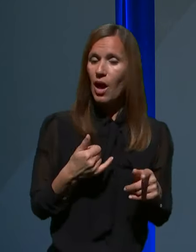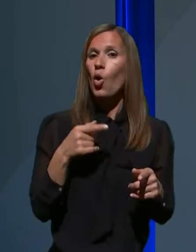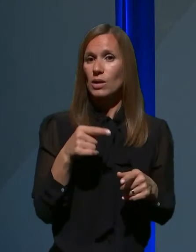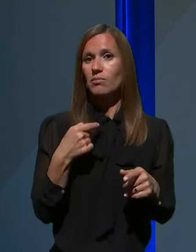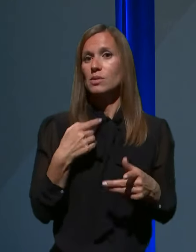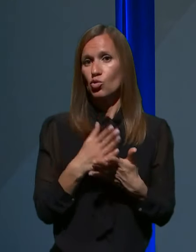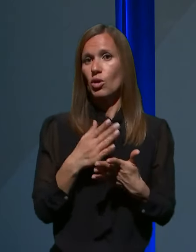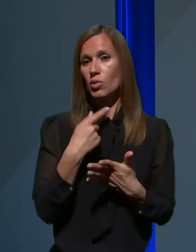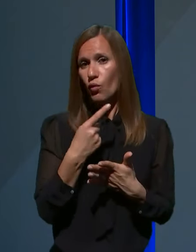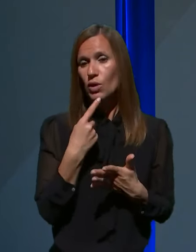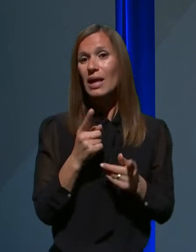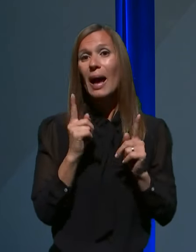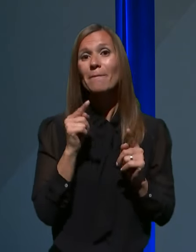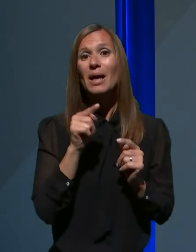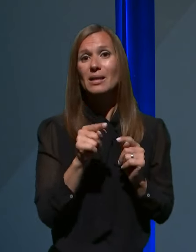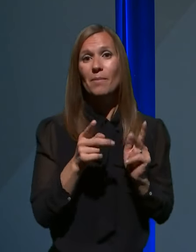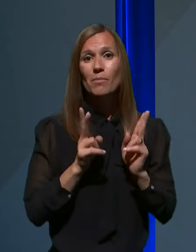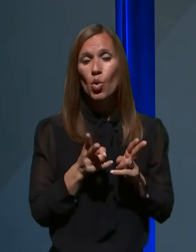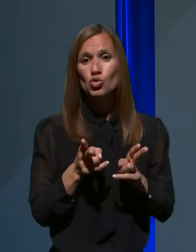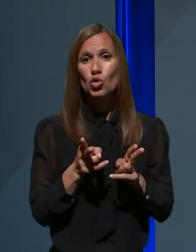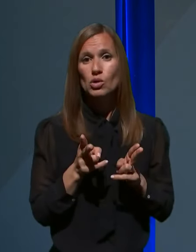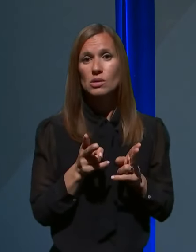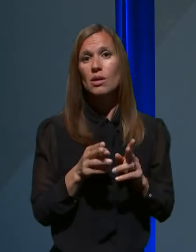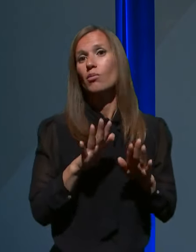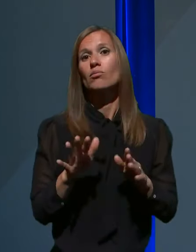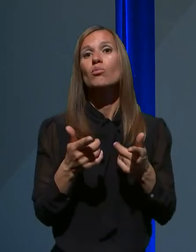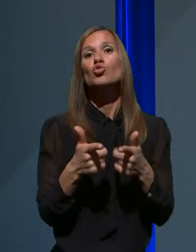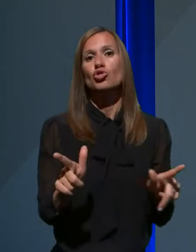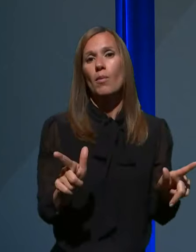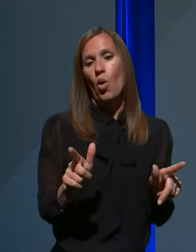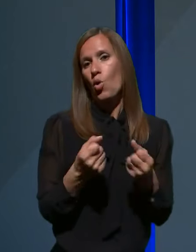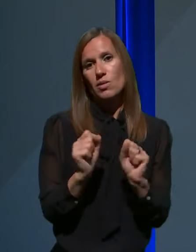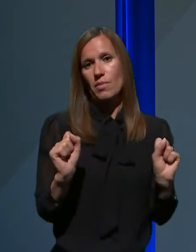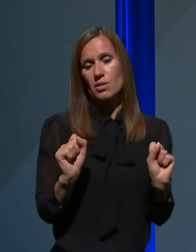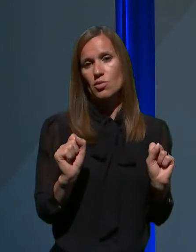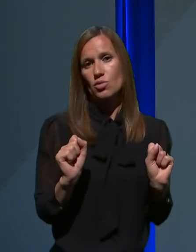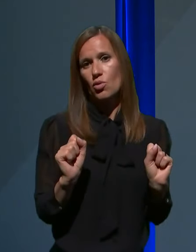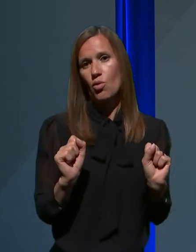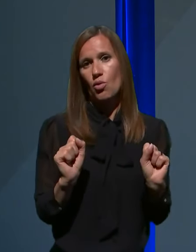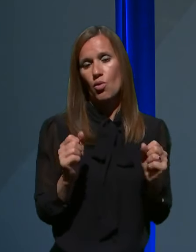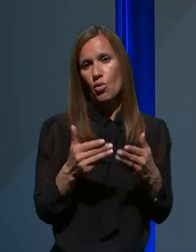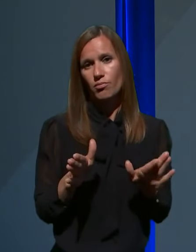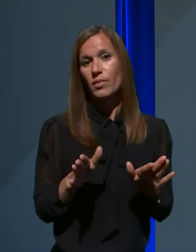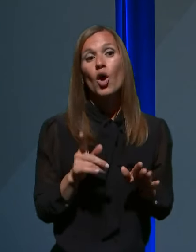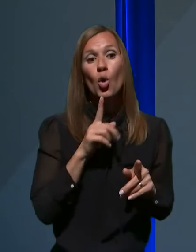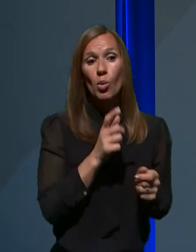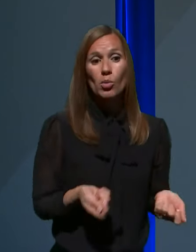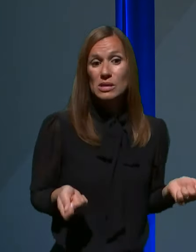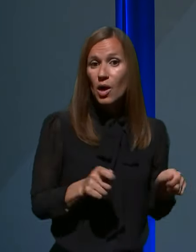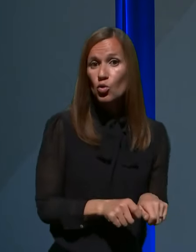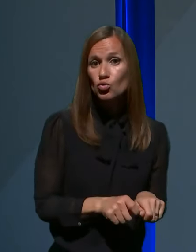da to opcijo ali pa to možnost puščamo odprto, sveda ko bomo enkrat končali, zaključili z